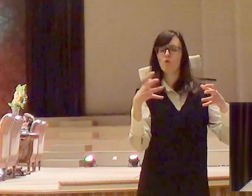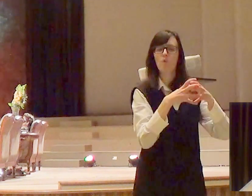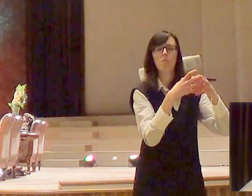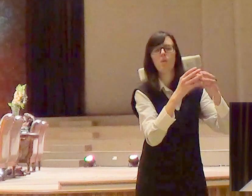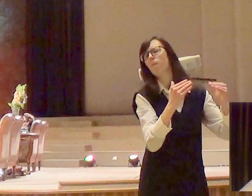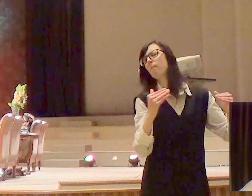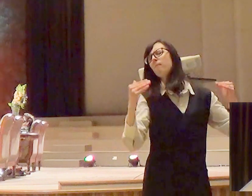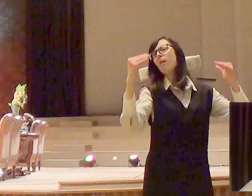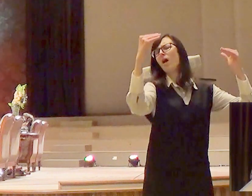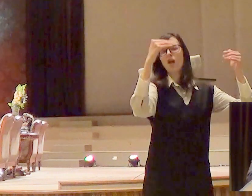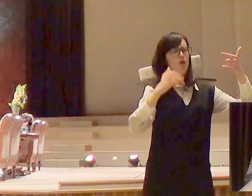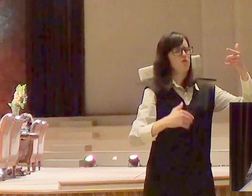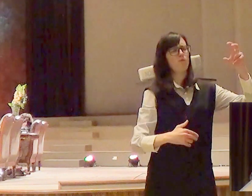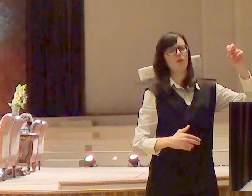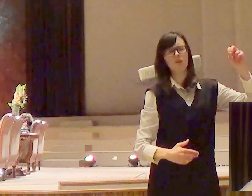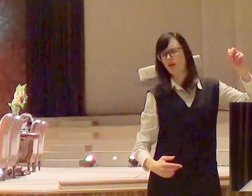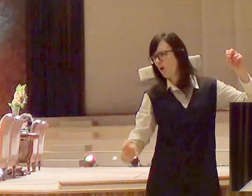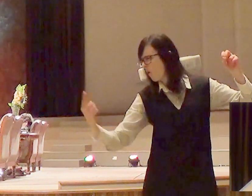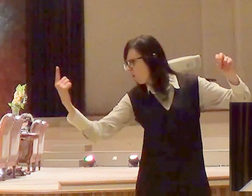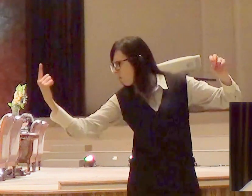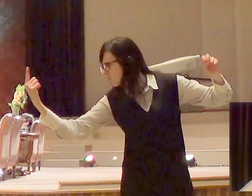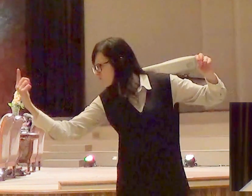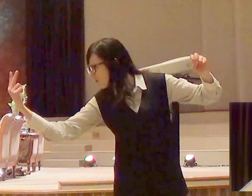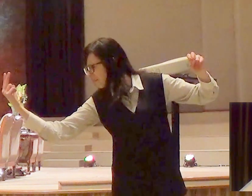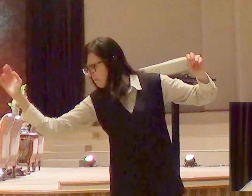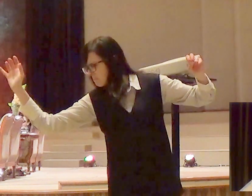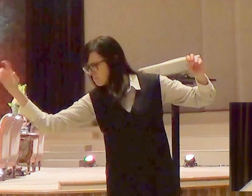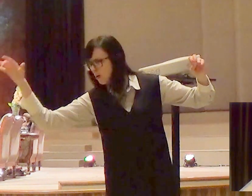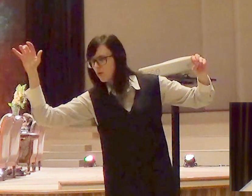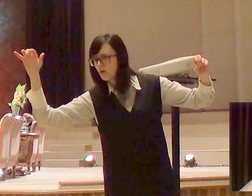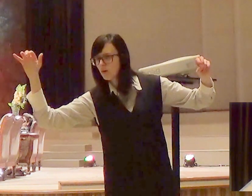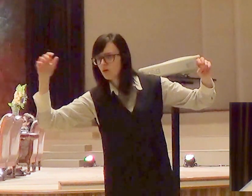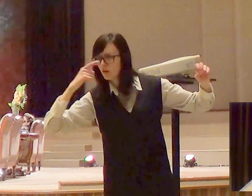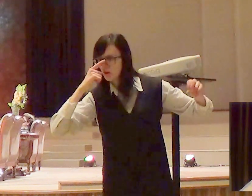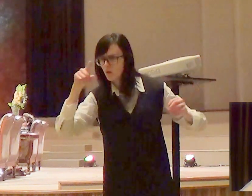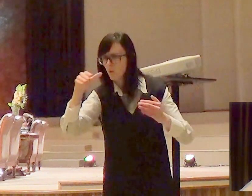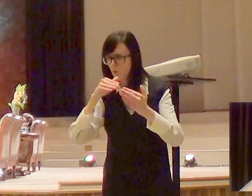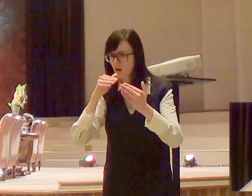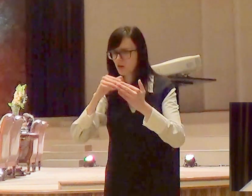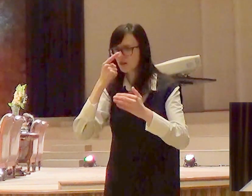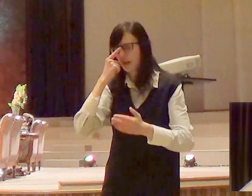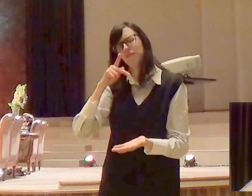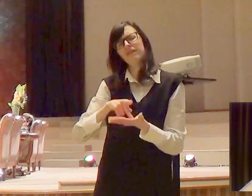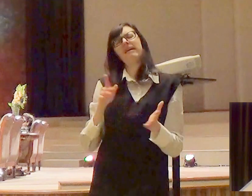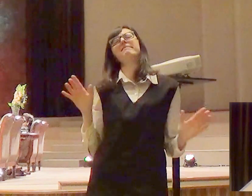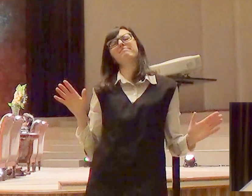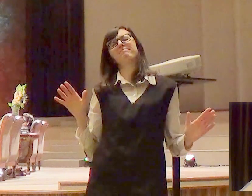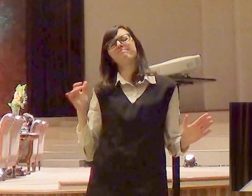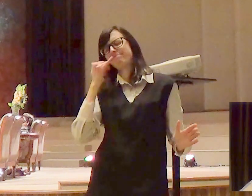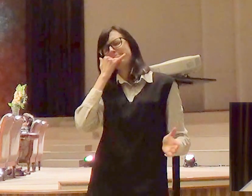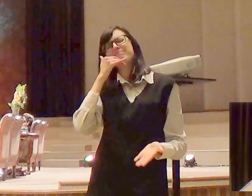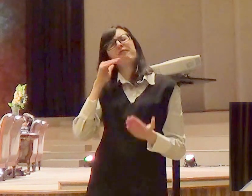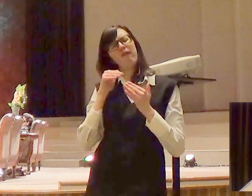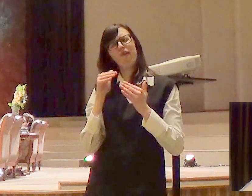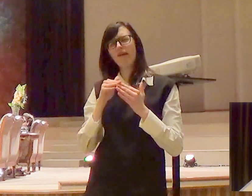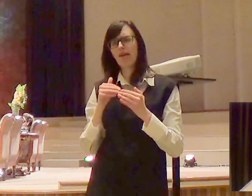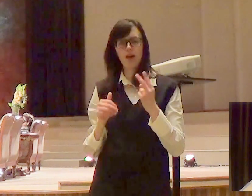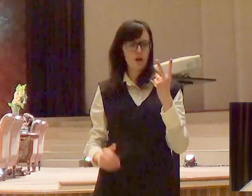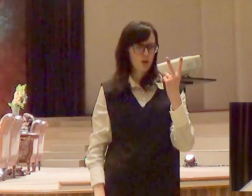Fala a verdade, se você ouvisse esse negócio, você concordaria ou não? Vamos falar, sério. A assembleia é sempre